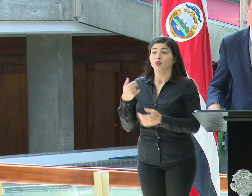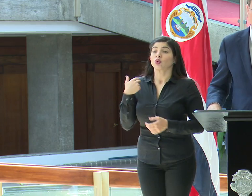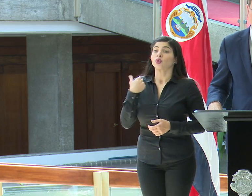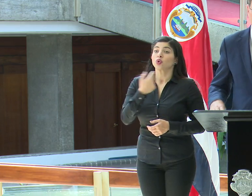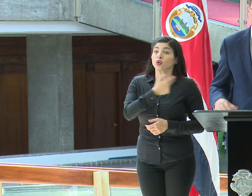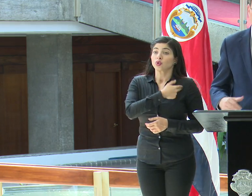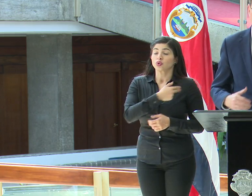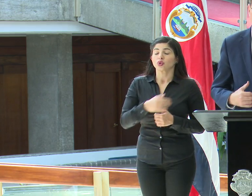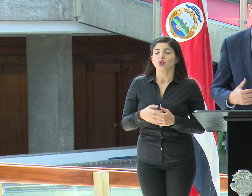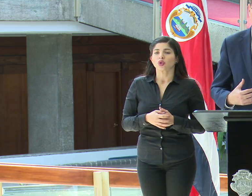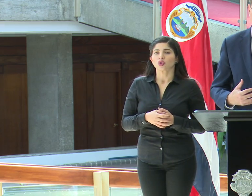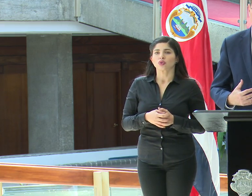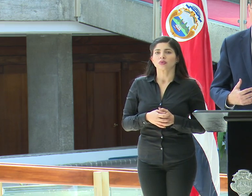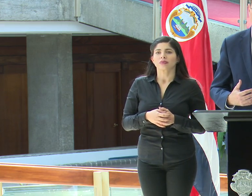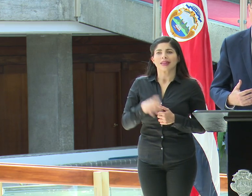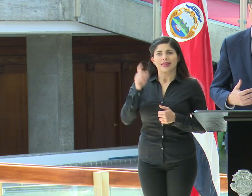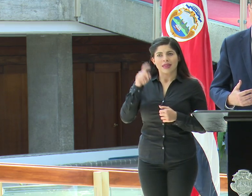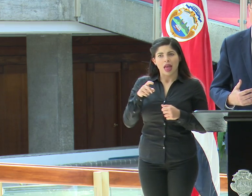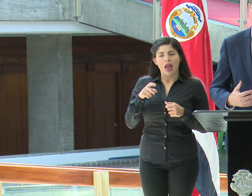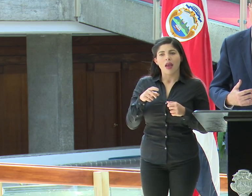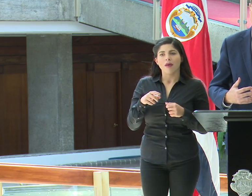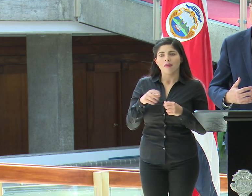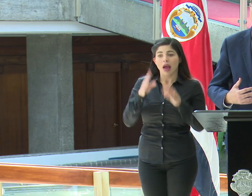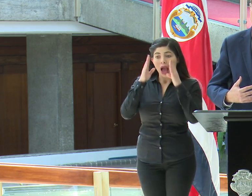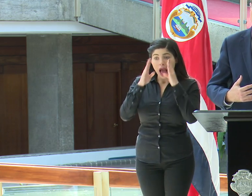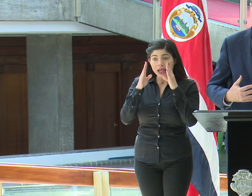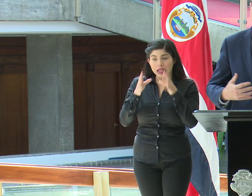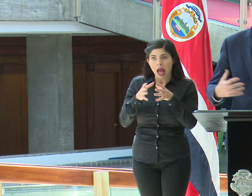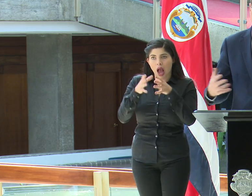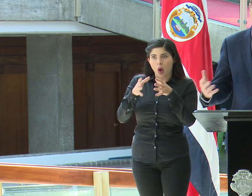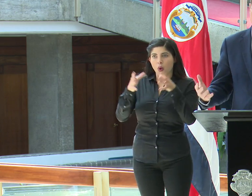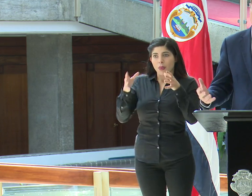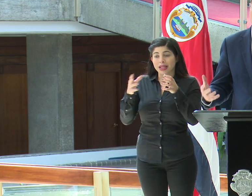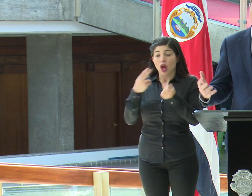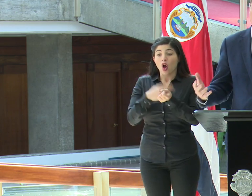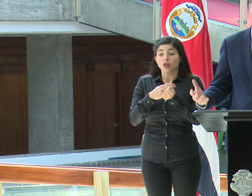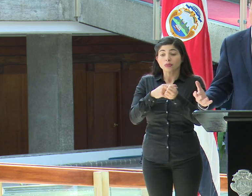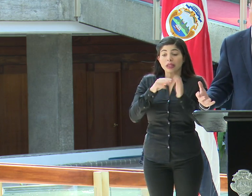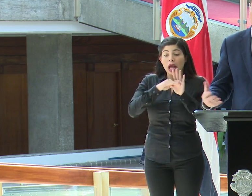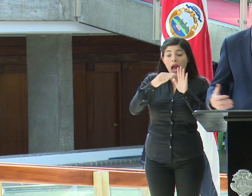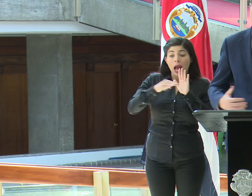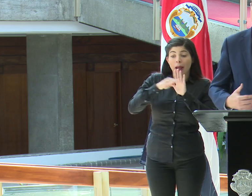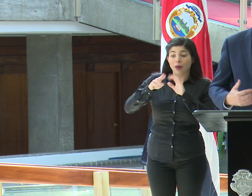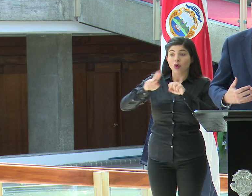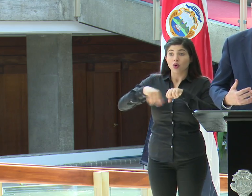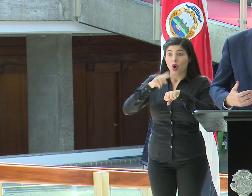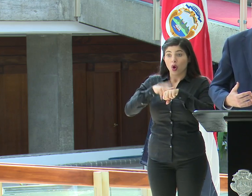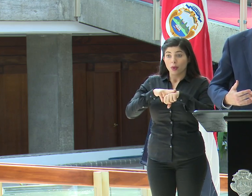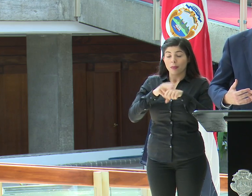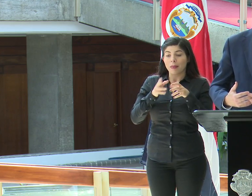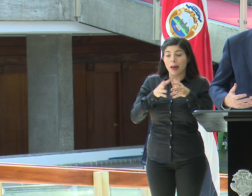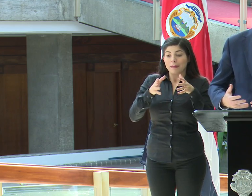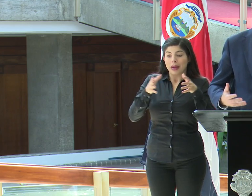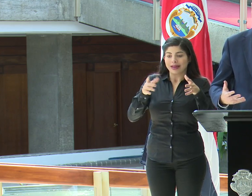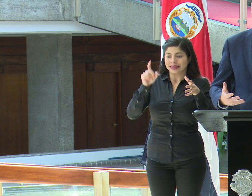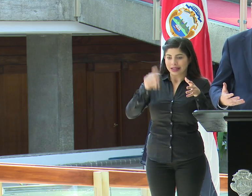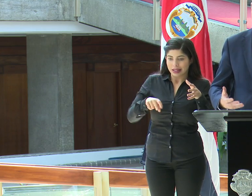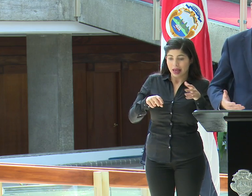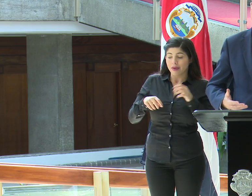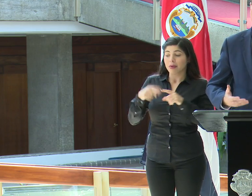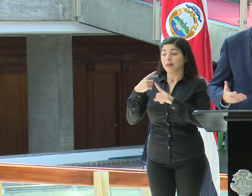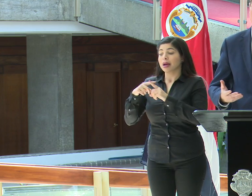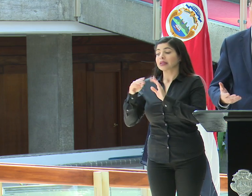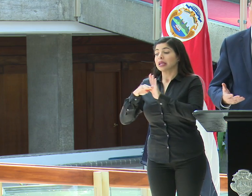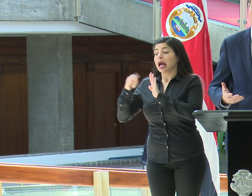tenemos que ir aumentando la capacidad, digamos, de hospitalización normal, de hospitalización en